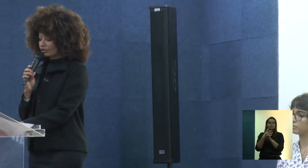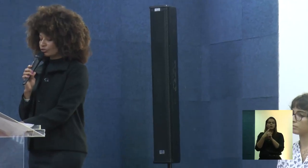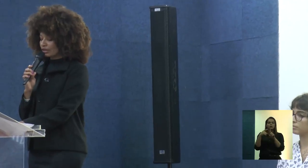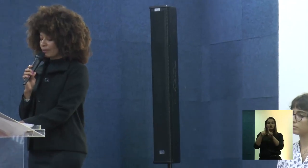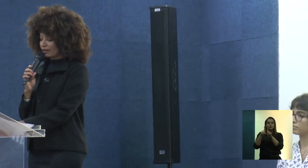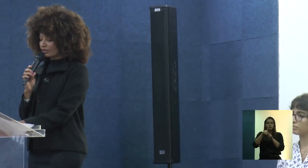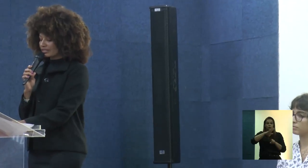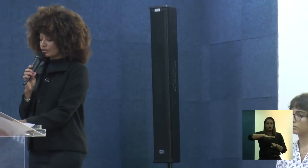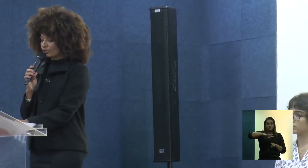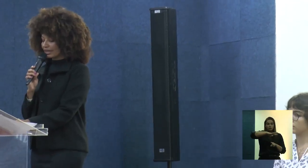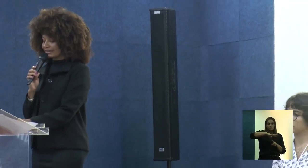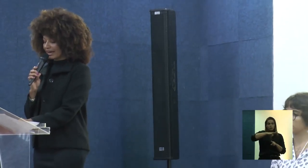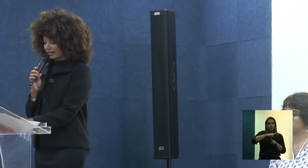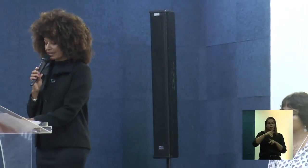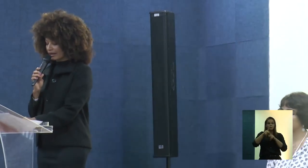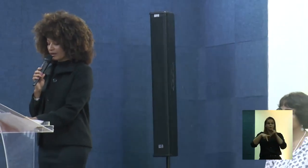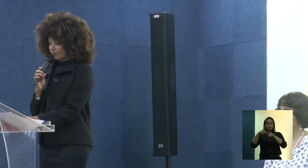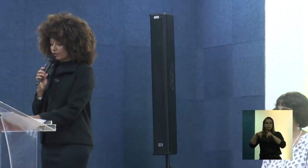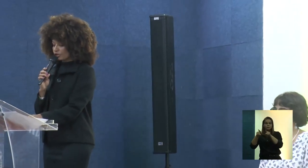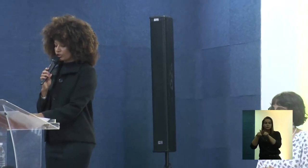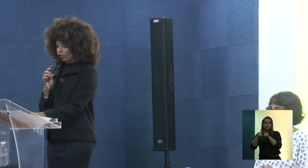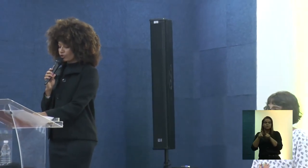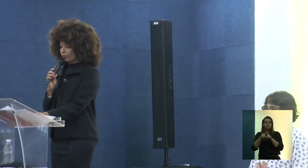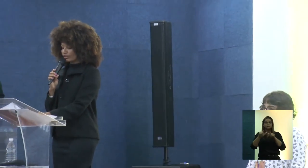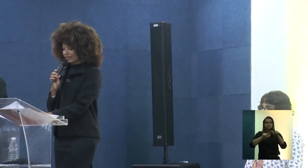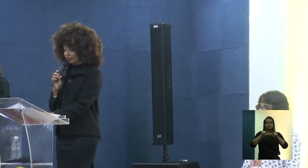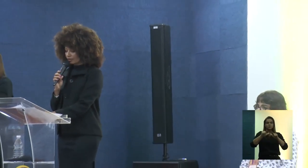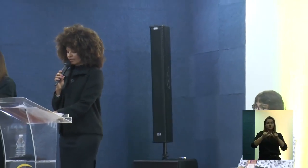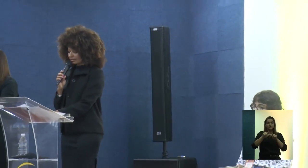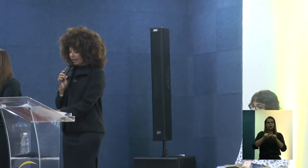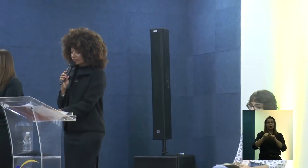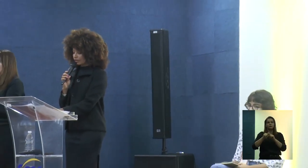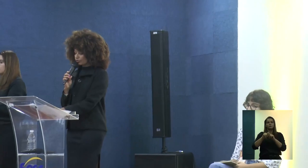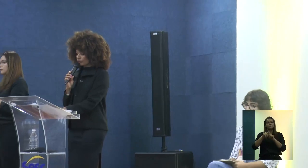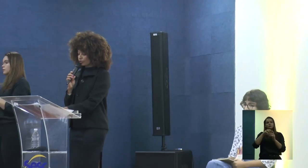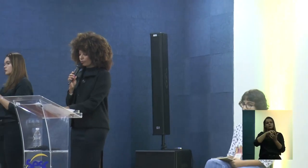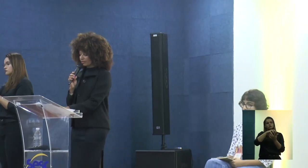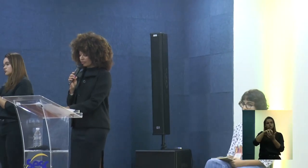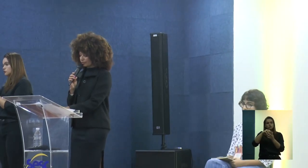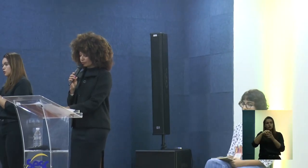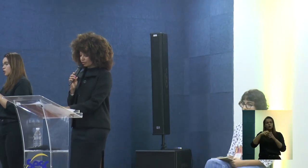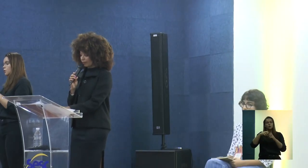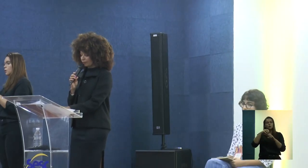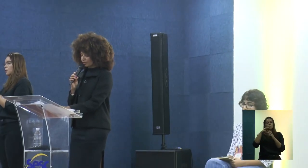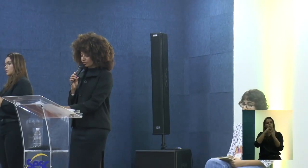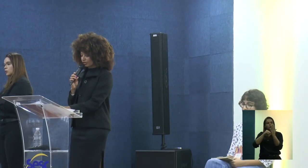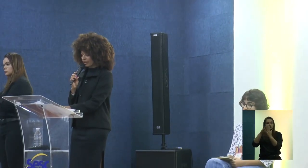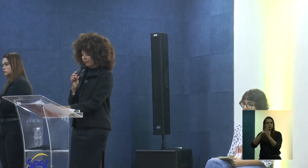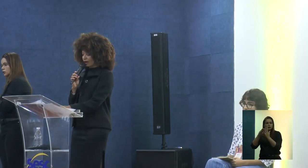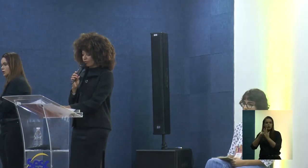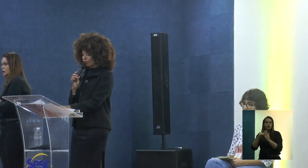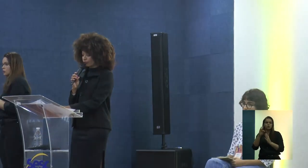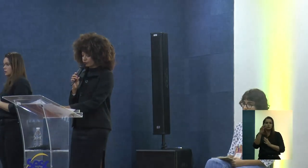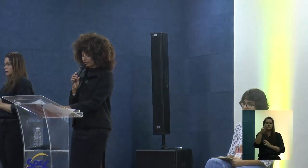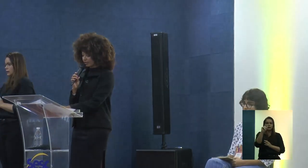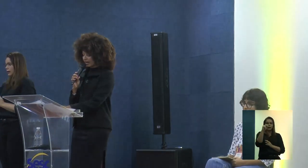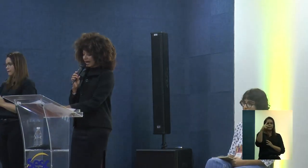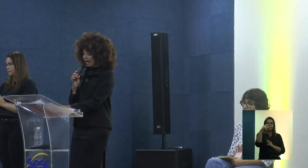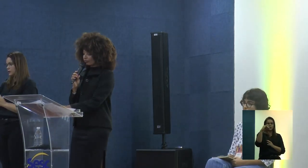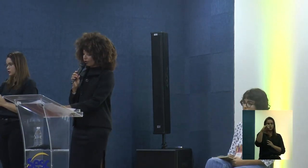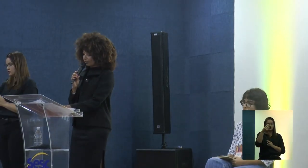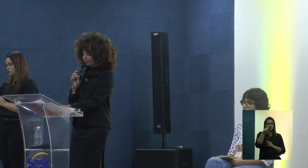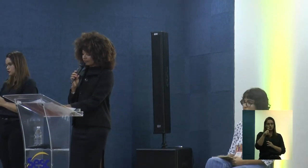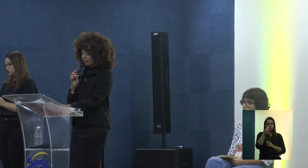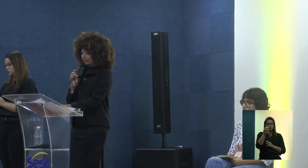através do trabalho de assessoria técnica pelo escritório modelo de arquitetura e urbanismo, Trapiche, Emal, UFES.